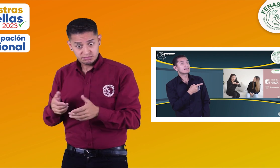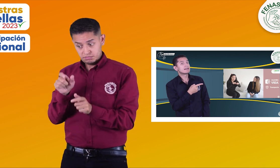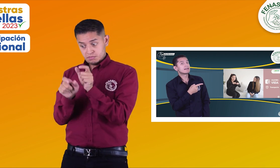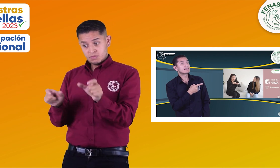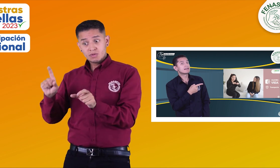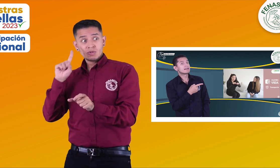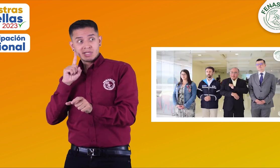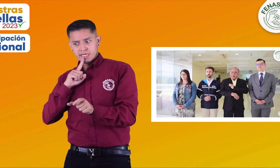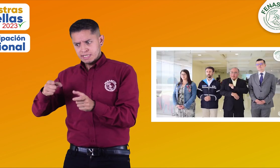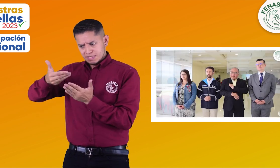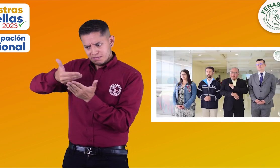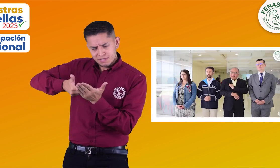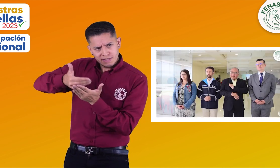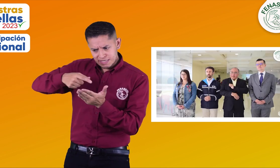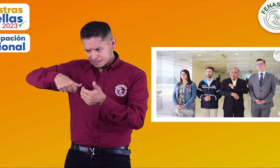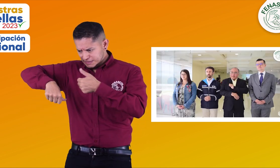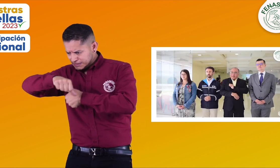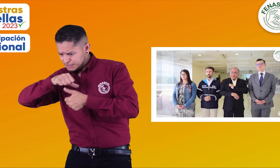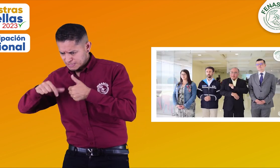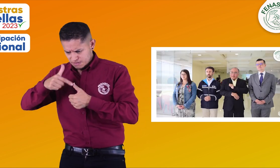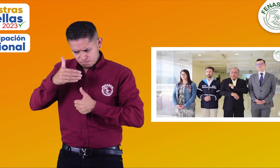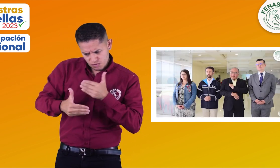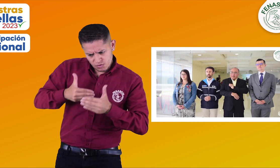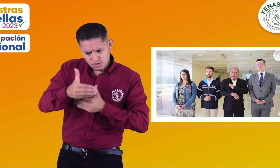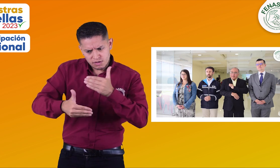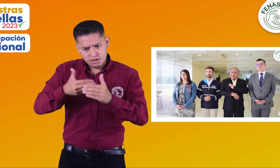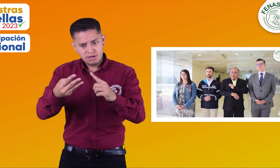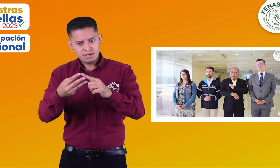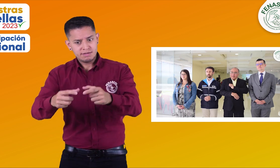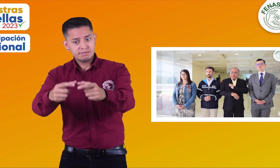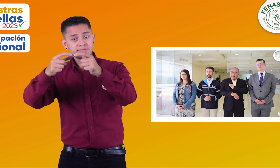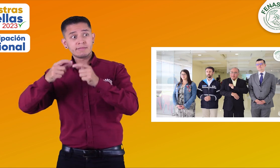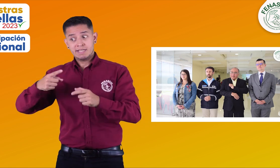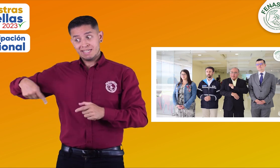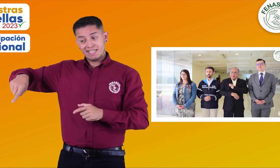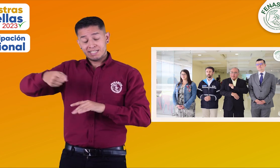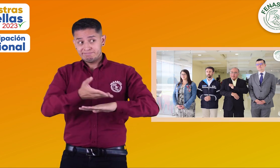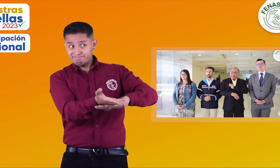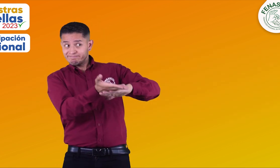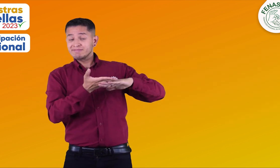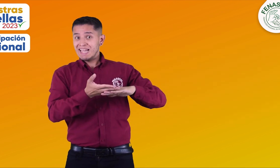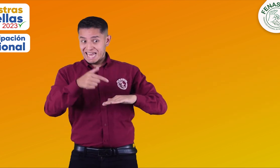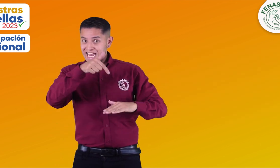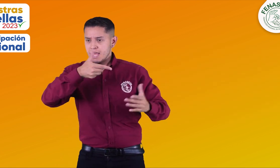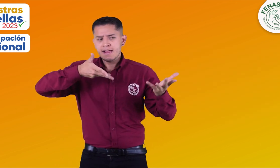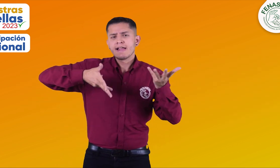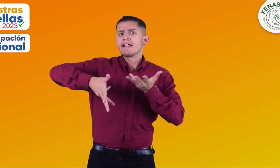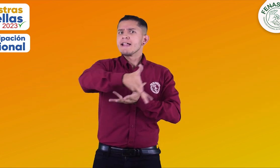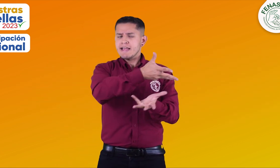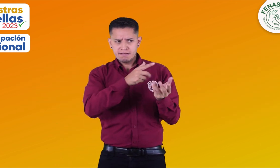y demás derivados de la obtención de la licencia de conducción, tema que se exige y